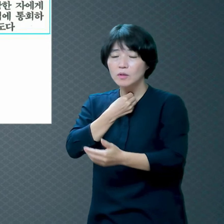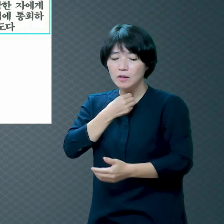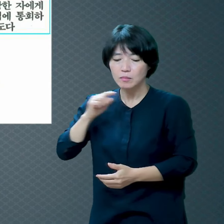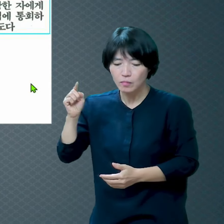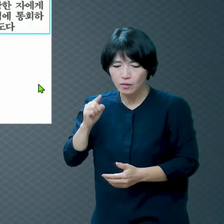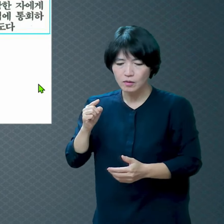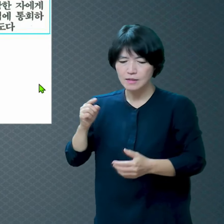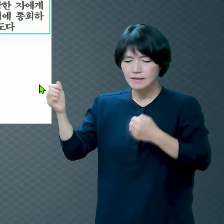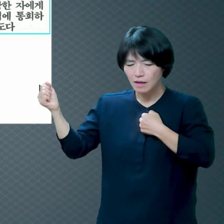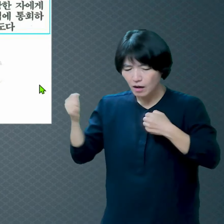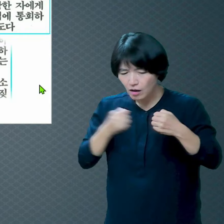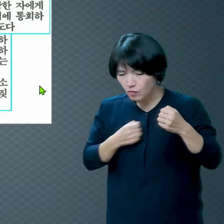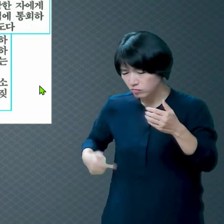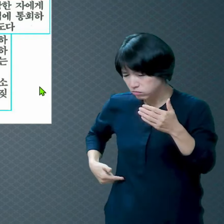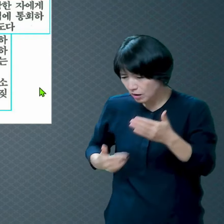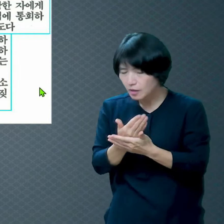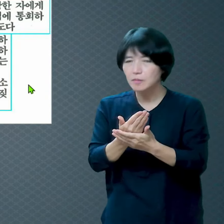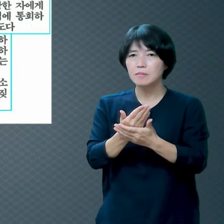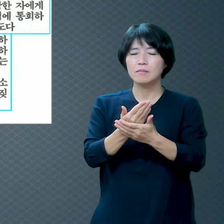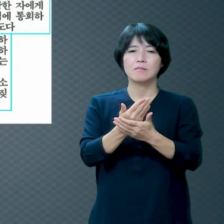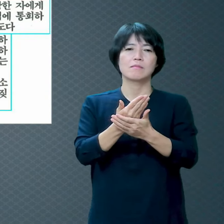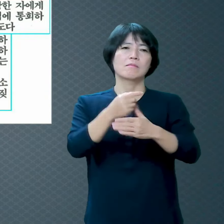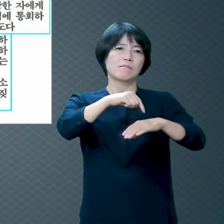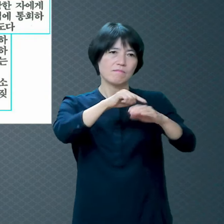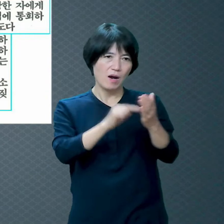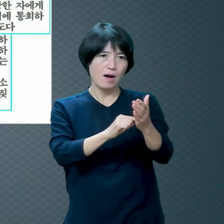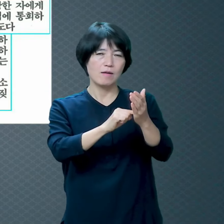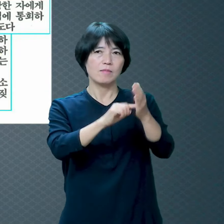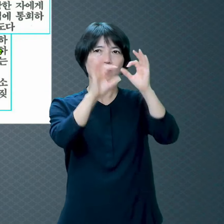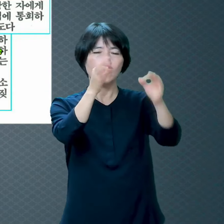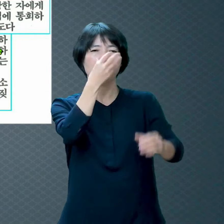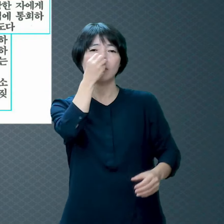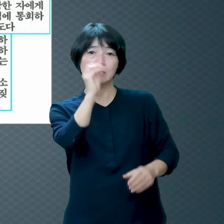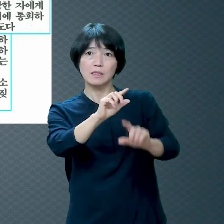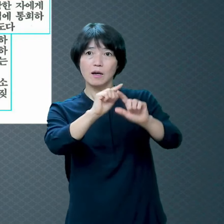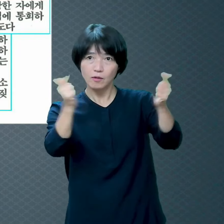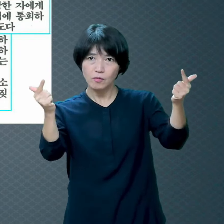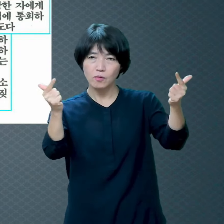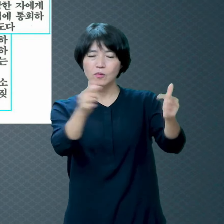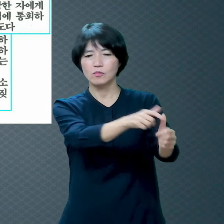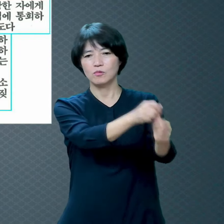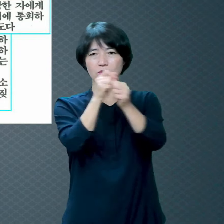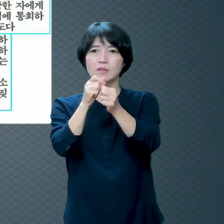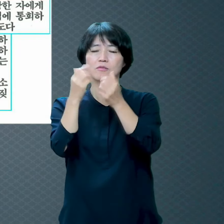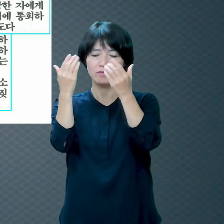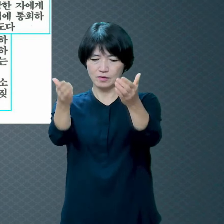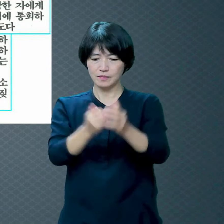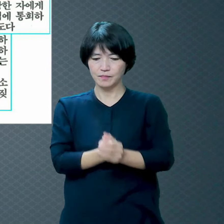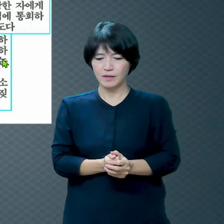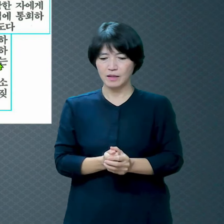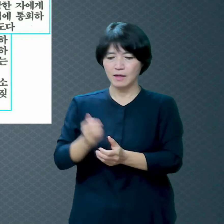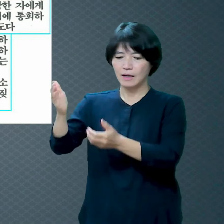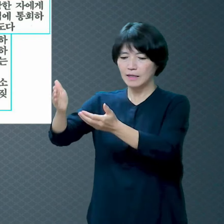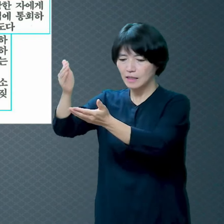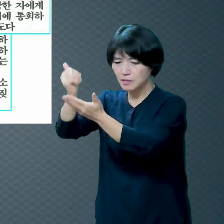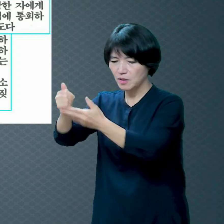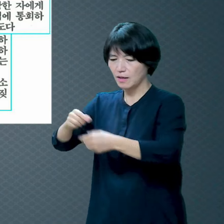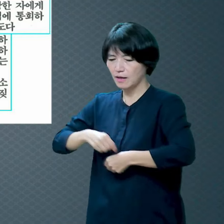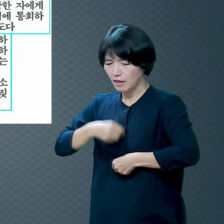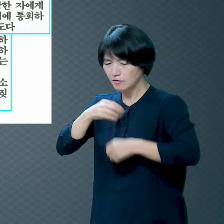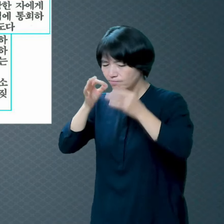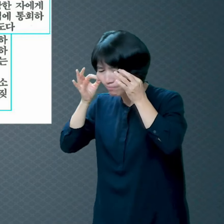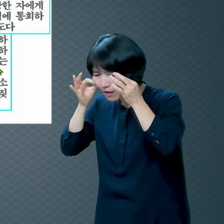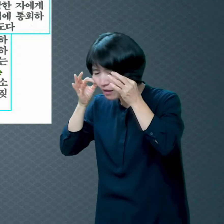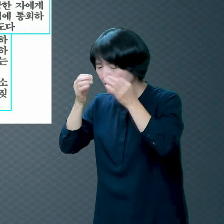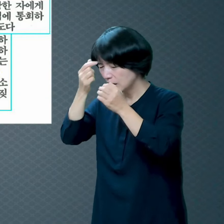멸시치 아니하시리이다 여호와께서는 자기에게 간과하는 모든 자 곧 진실하게 간과하는